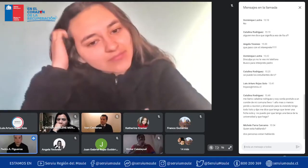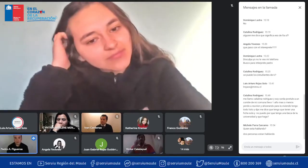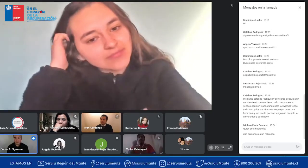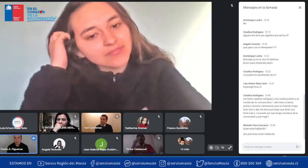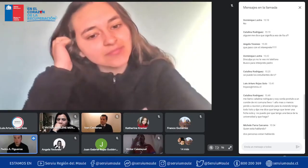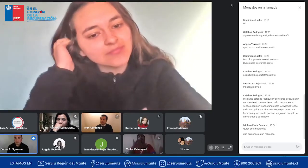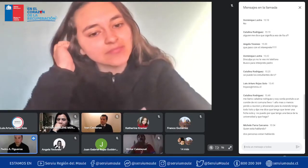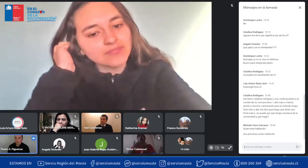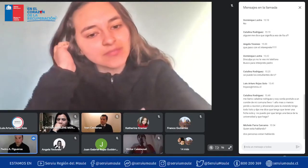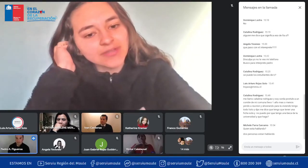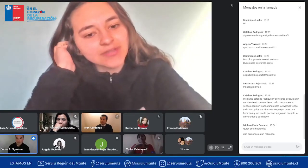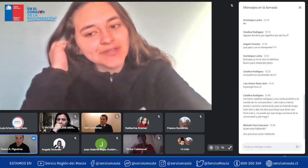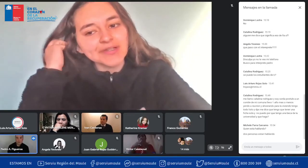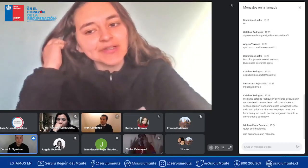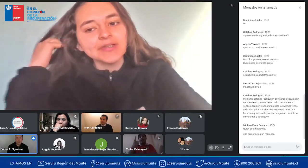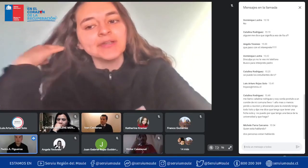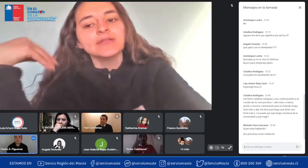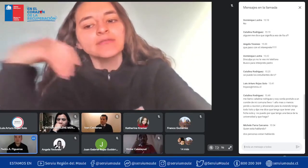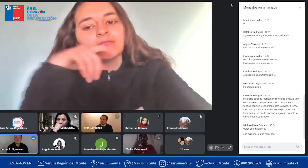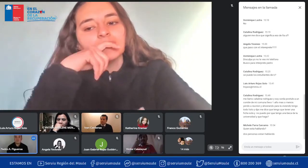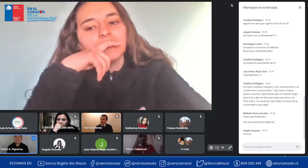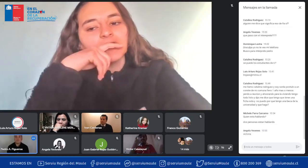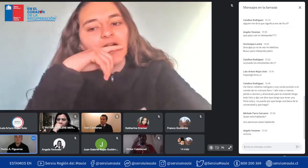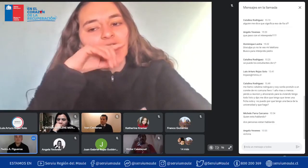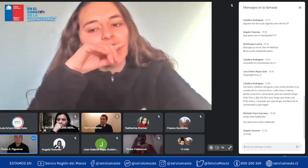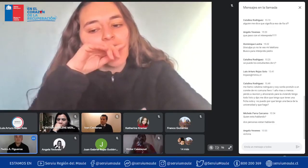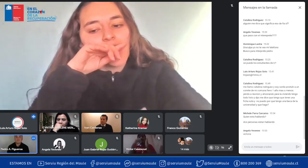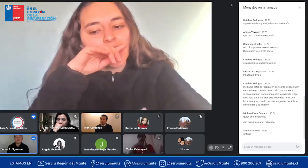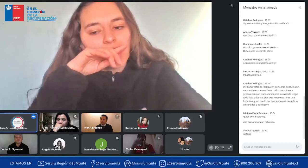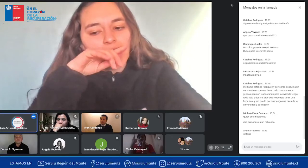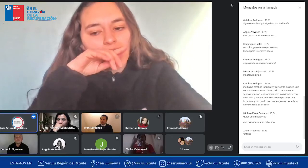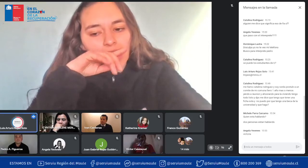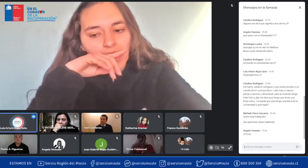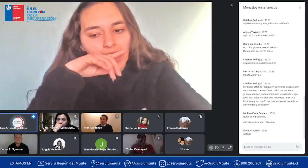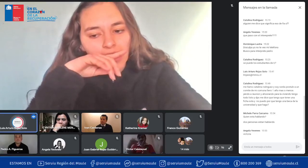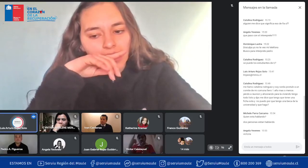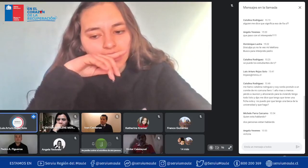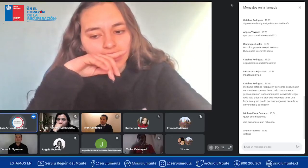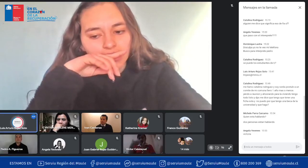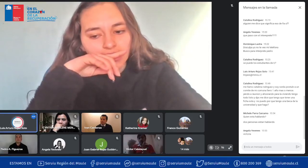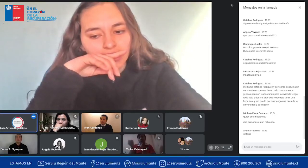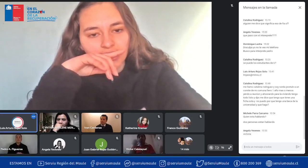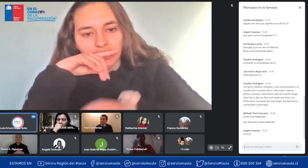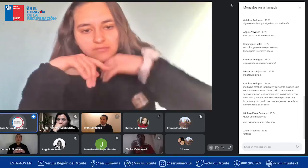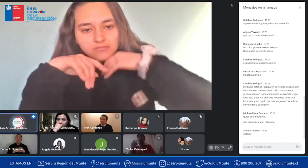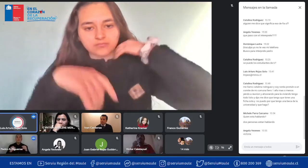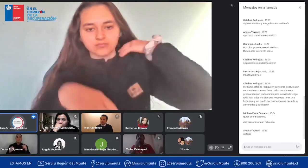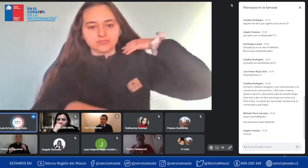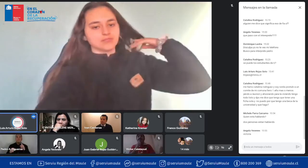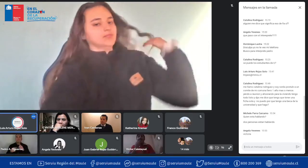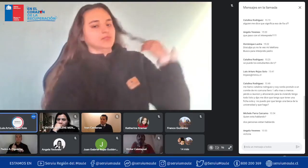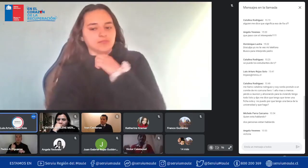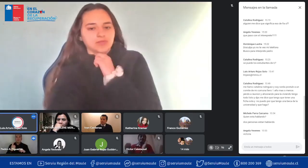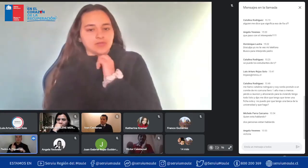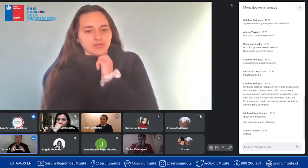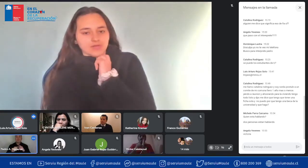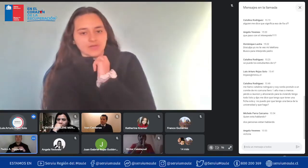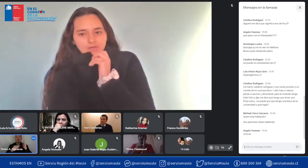ya primero son puros mitos nomás ya hay una confusión porque está